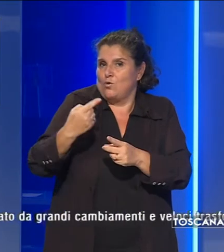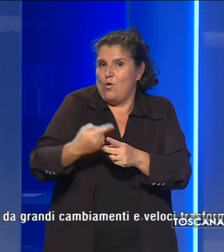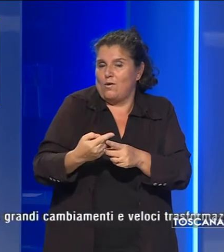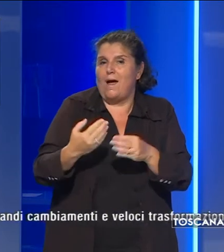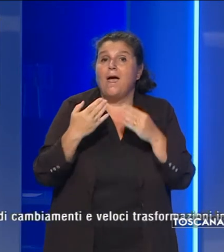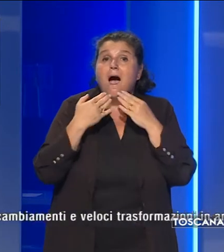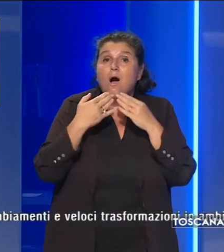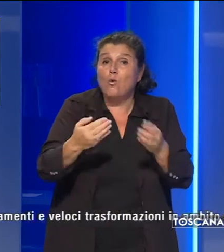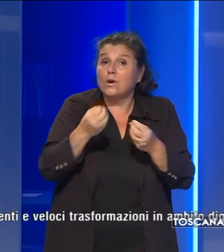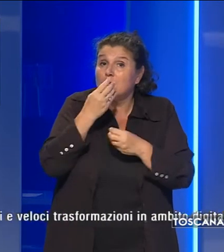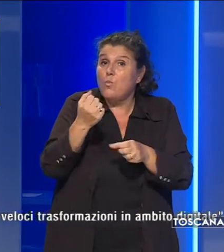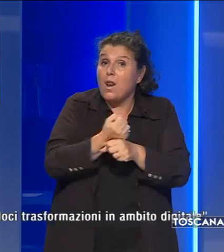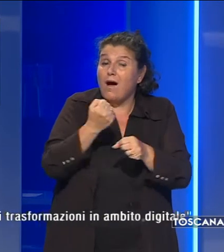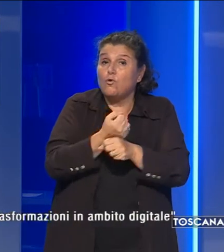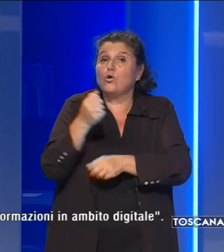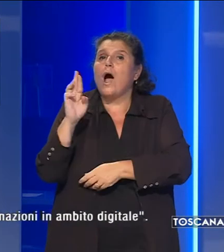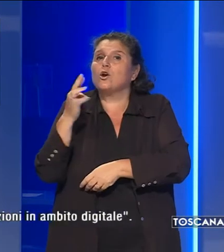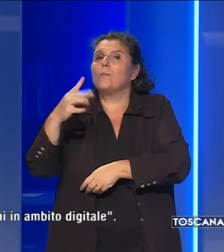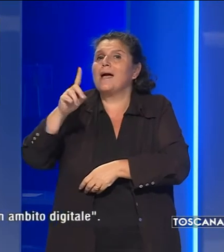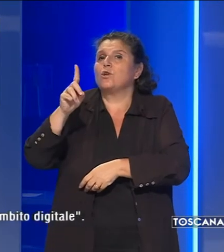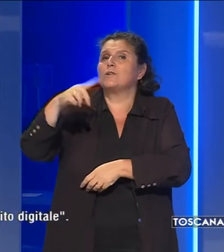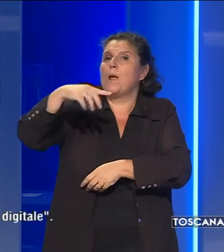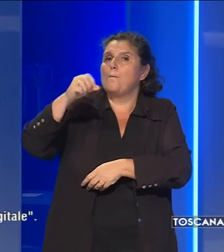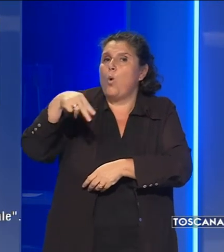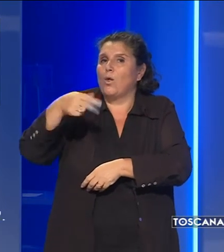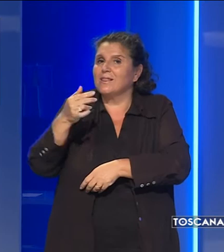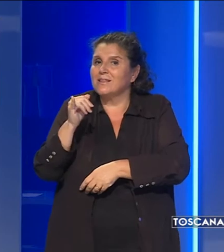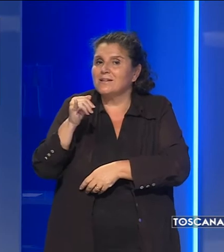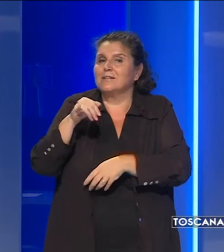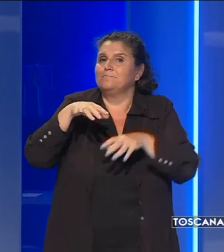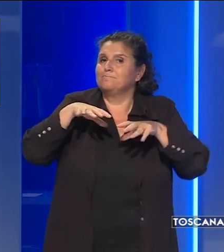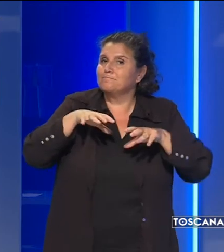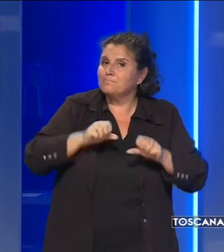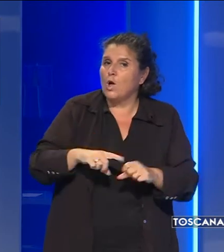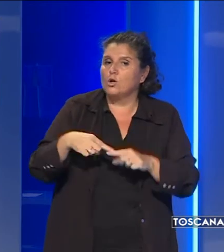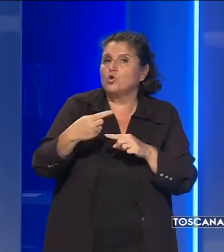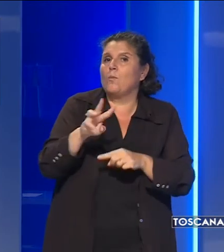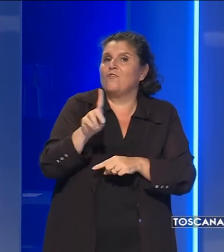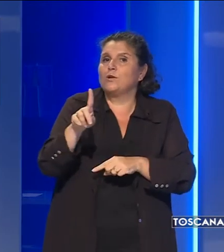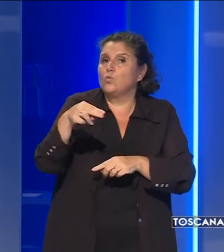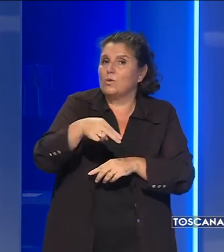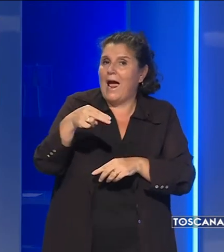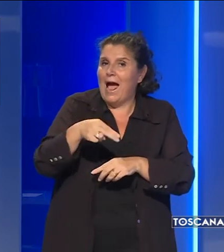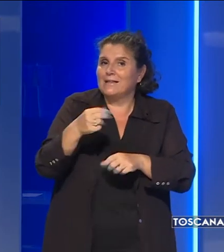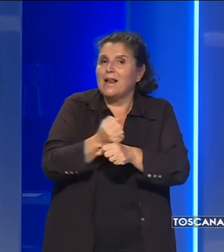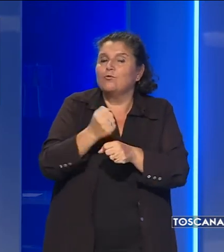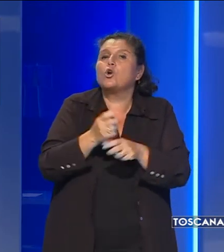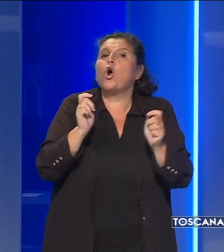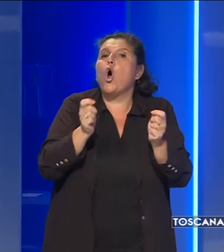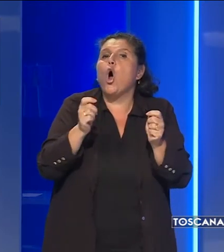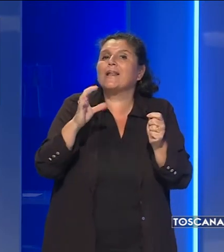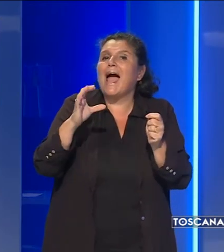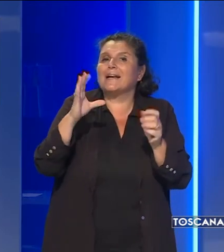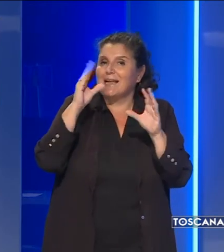auguri di buon lavoro a Roberto De Ponti, che assume, dopo 21 anni di lavoro al Corriere della Sera,